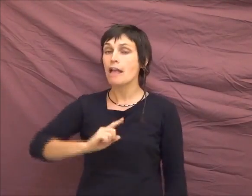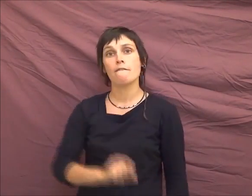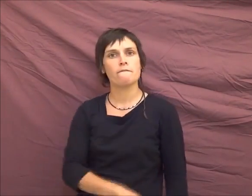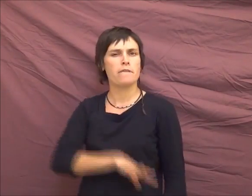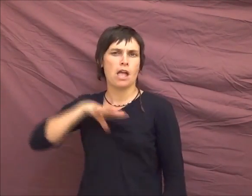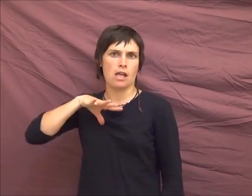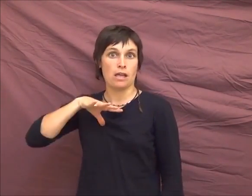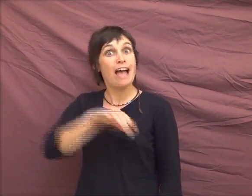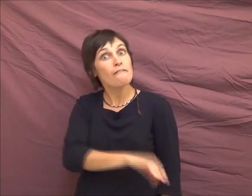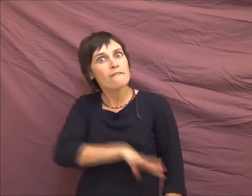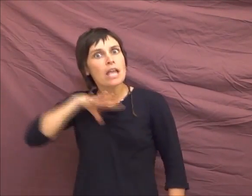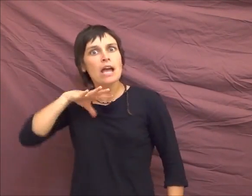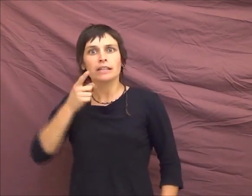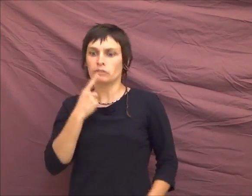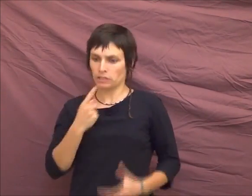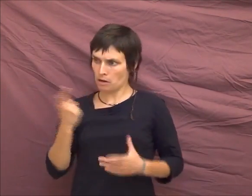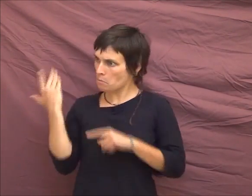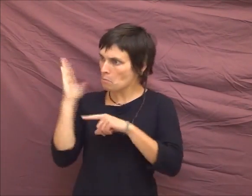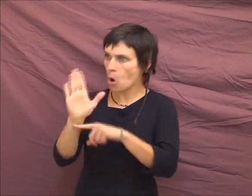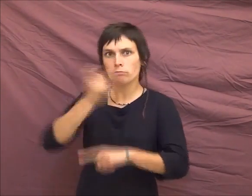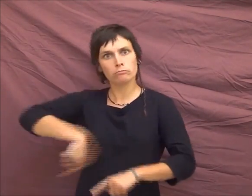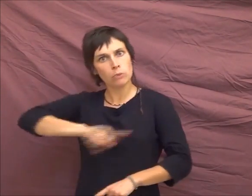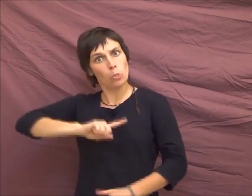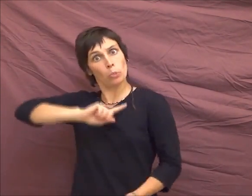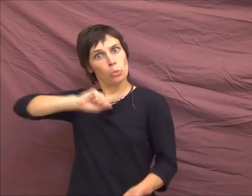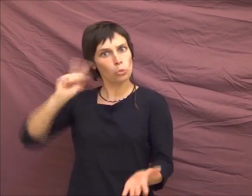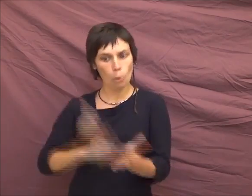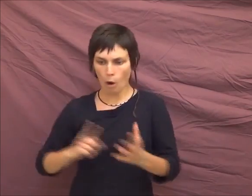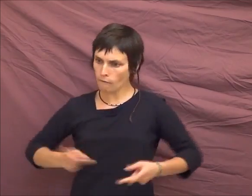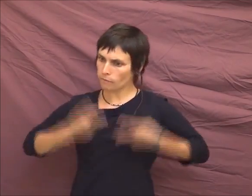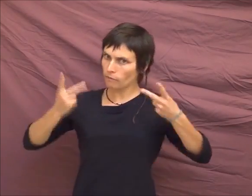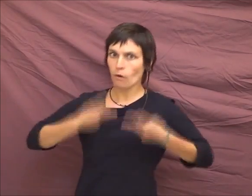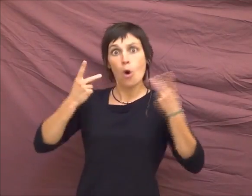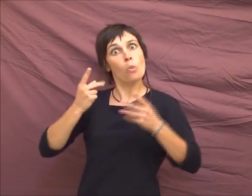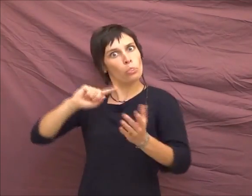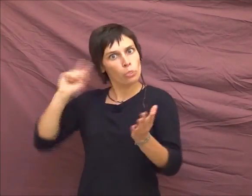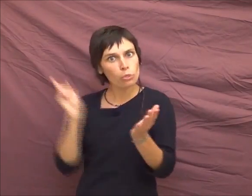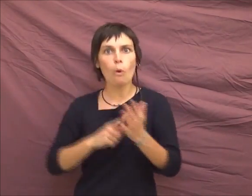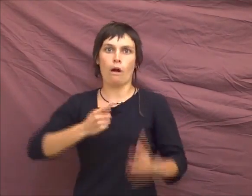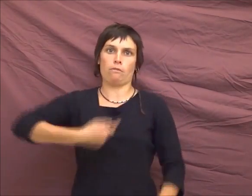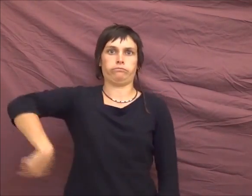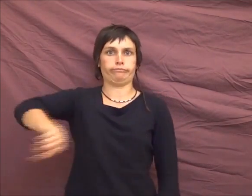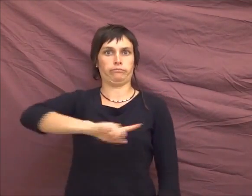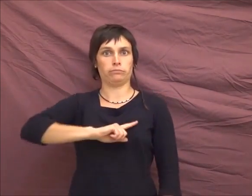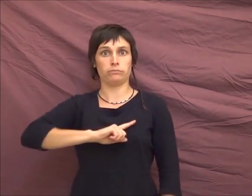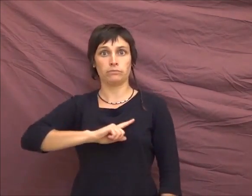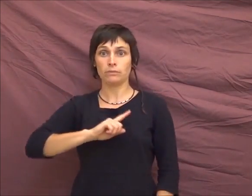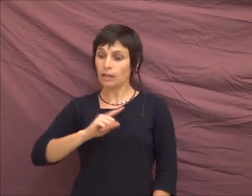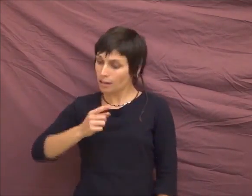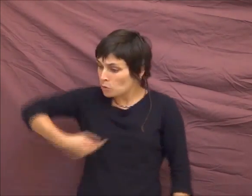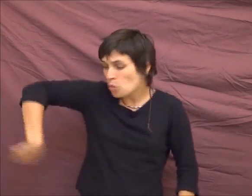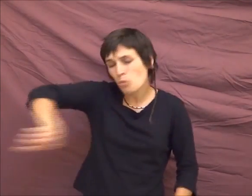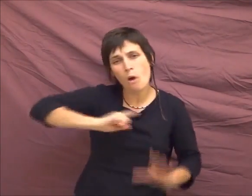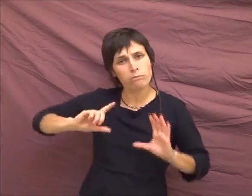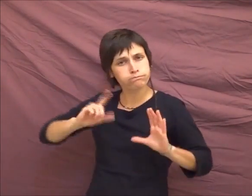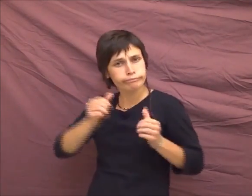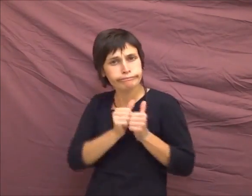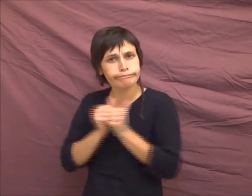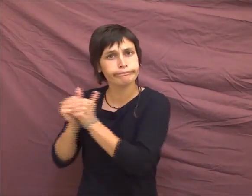fierté, c'est être légitime à être au monde, on est légitime à être au monde. On est dans une seule et même lutte contre un oppresseur qui s